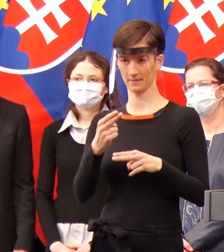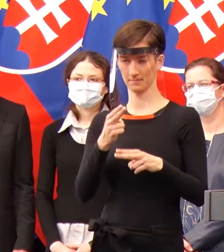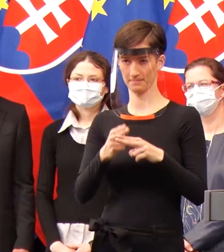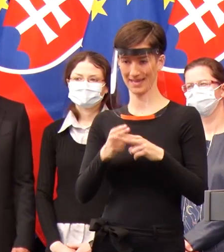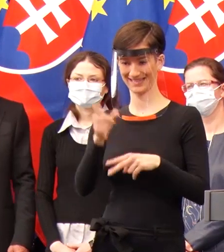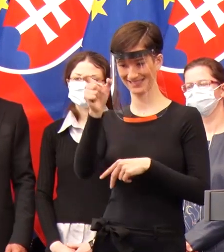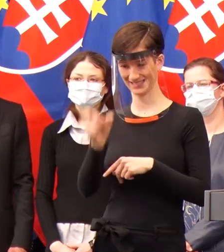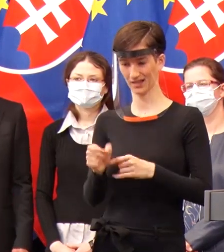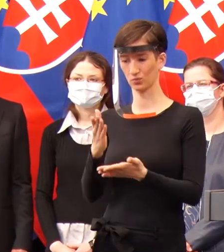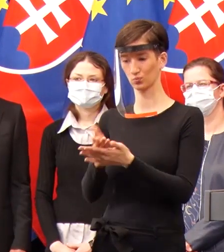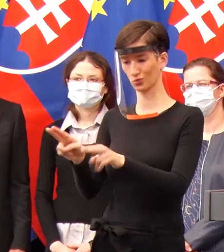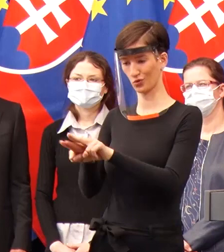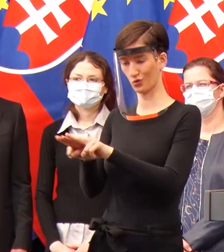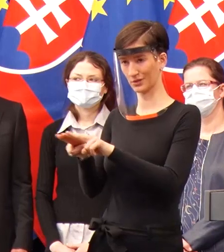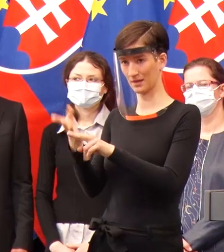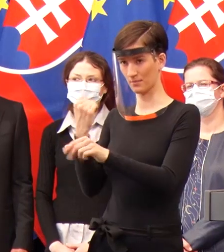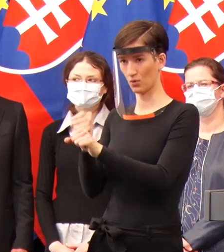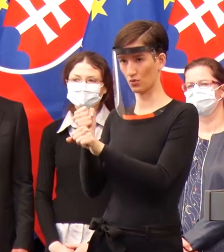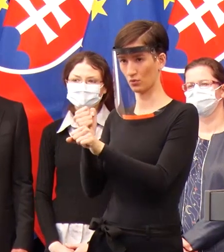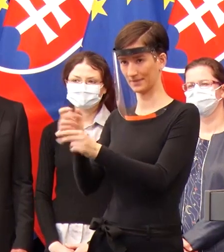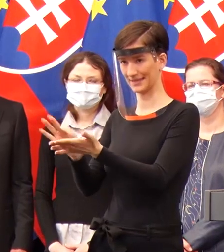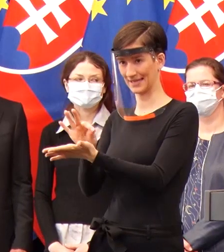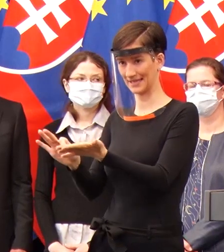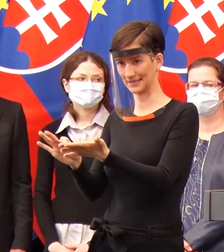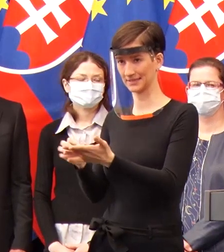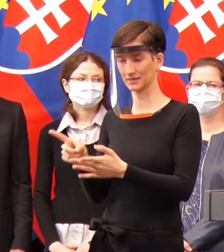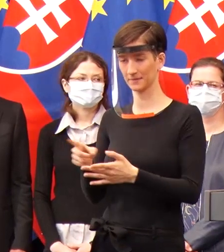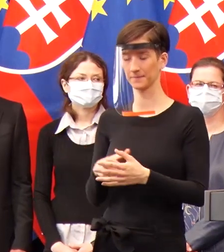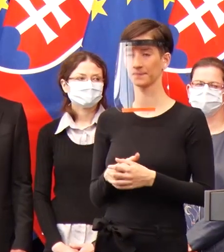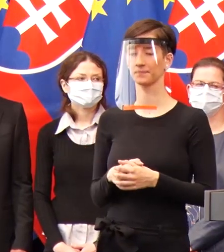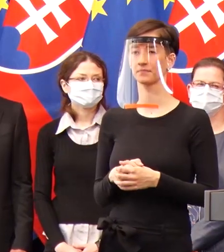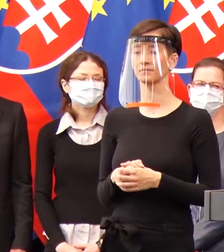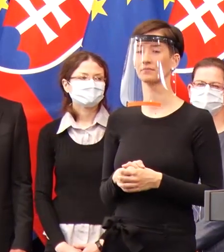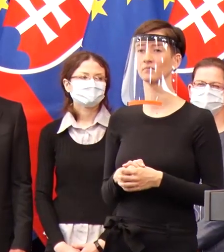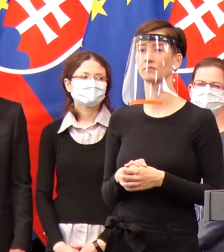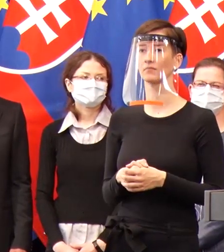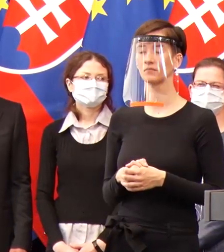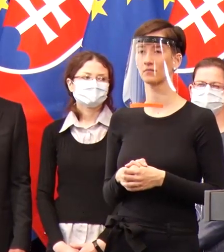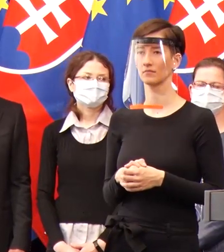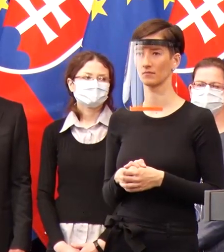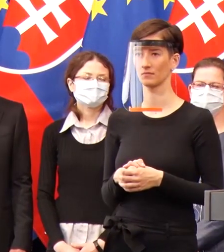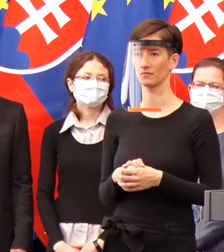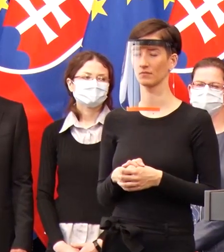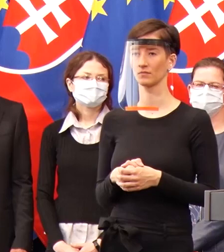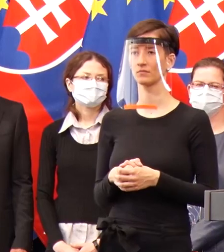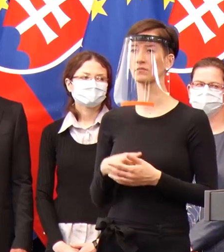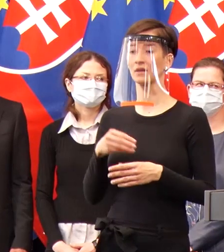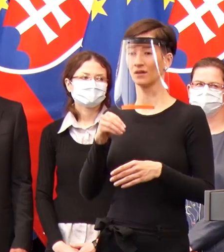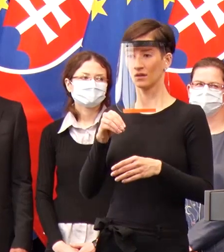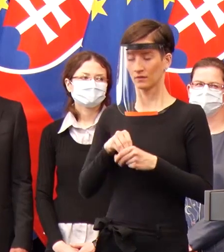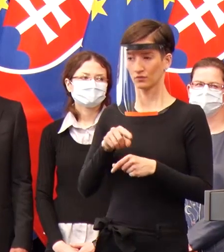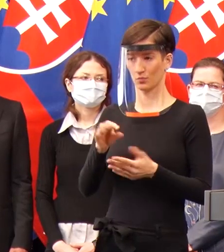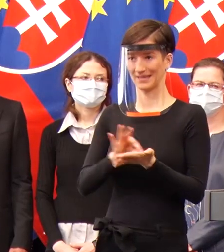Ako sa rozširujú kapacitné možnosti testovania, tak postupne budú aj nové pokyny,